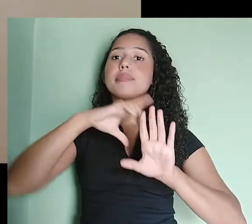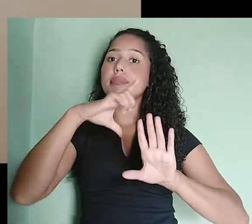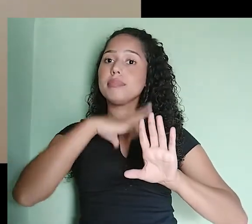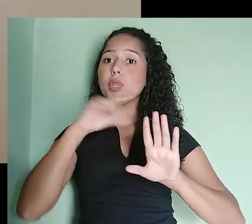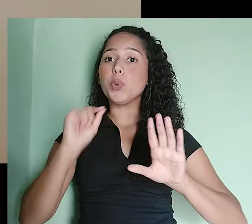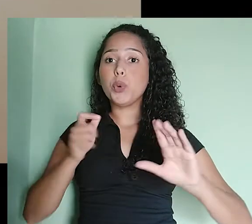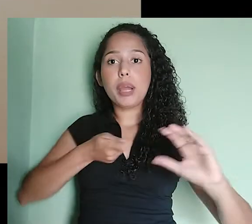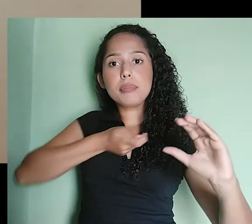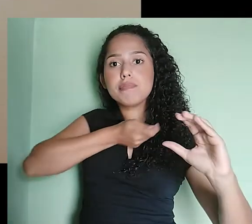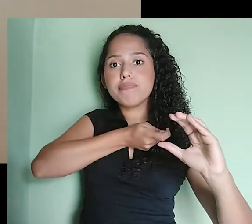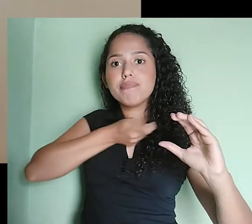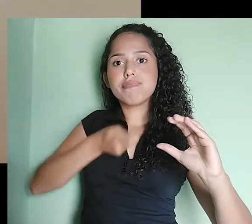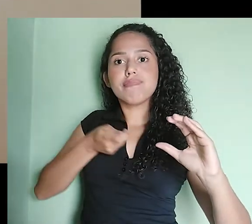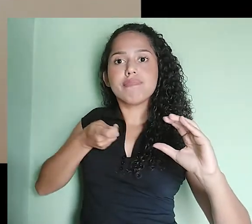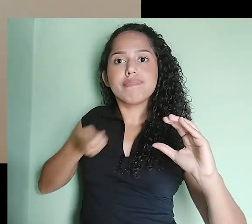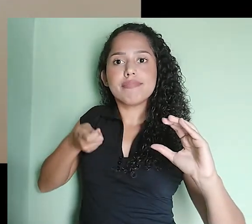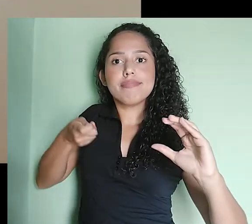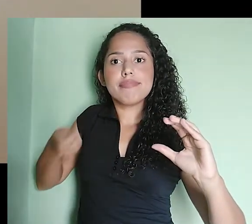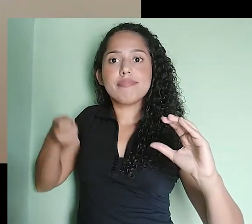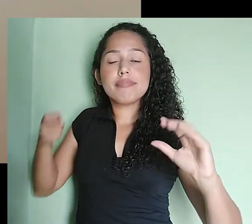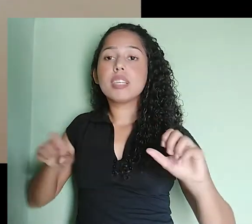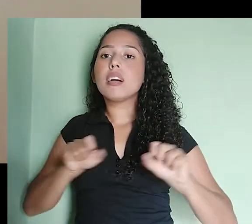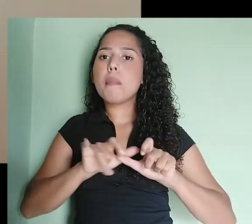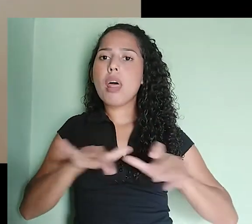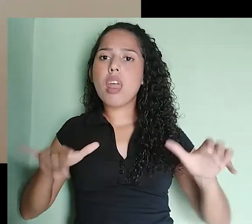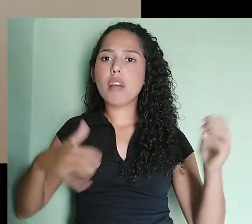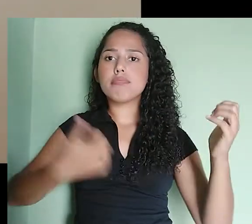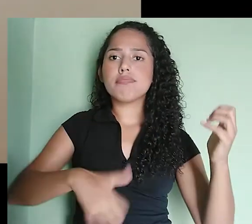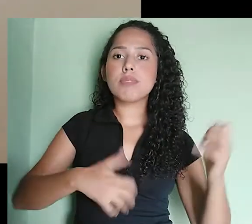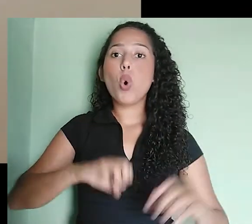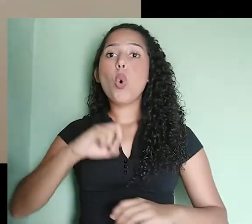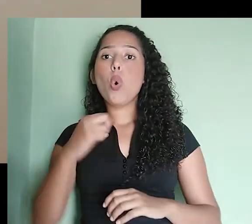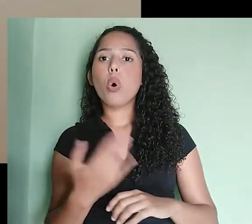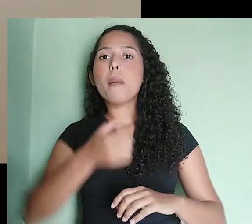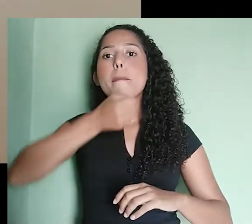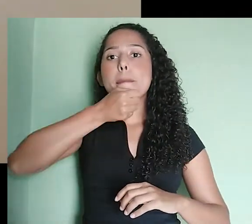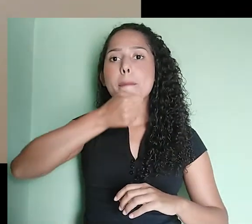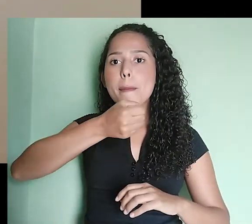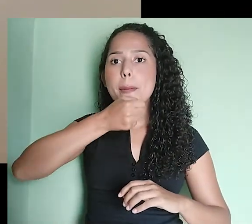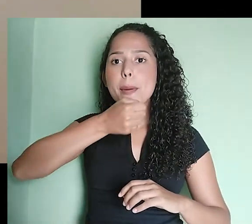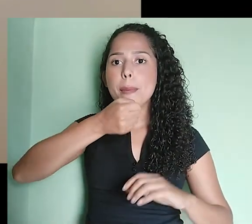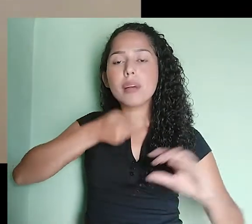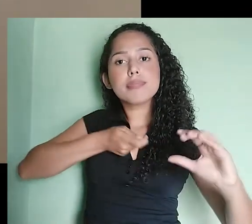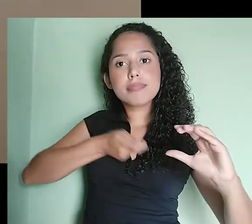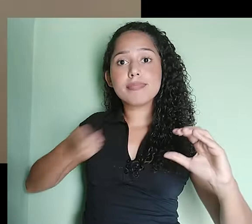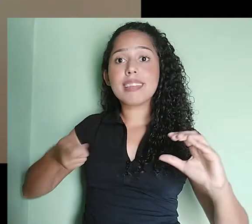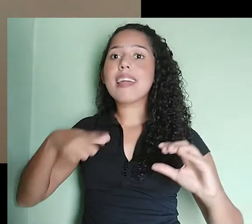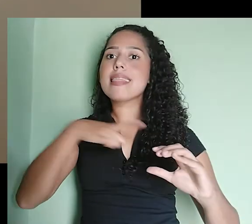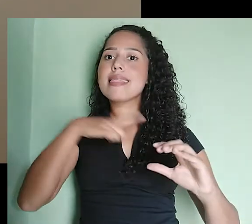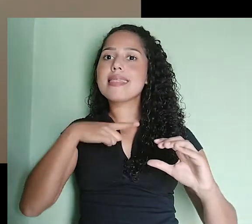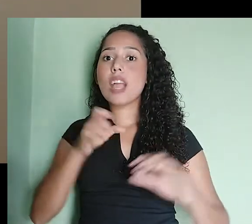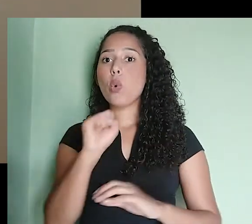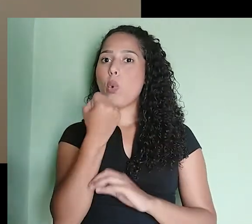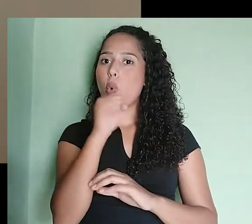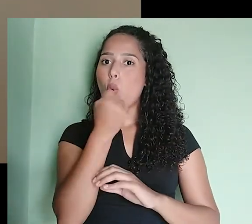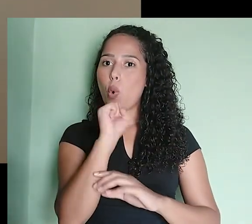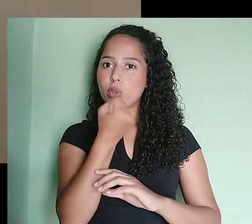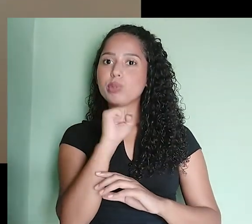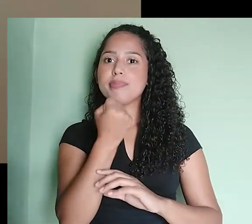conexões, que eu posso entrar com um instrumento ou com um microfone. E essa placa tem oito saídas. A saída 1 e